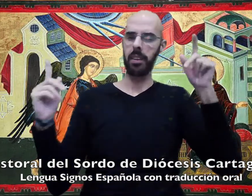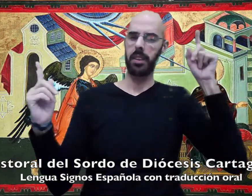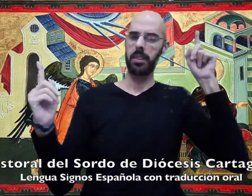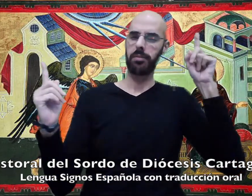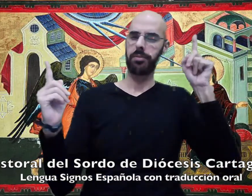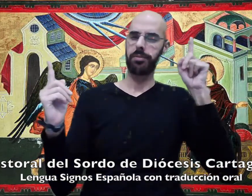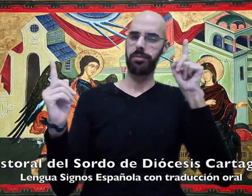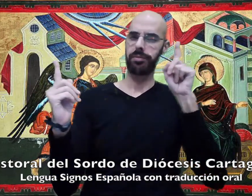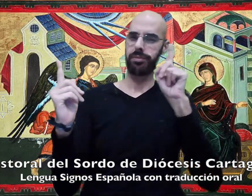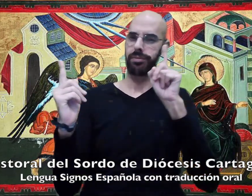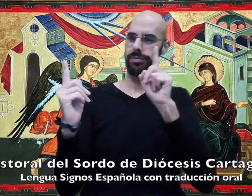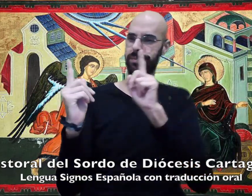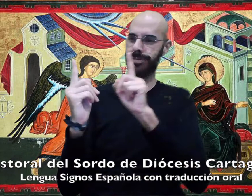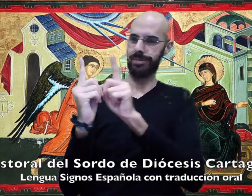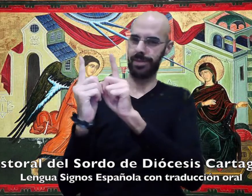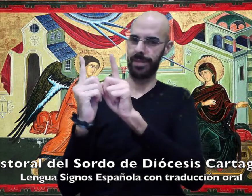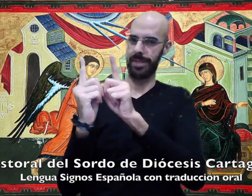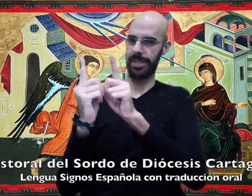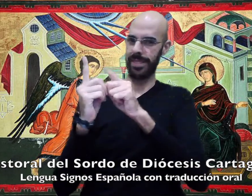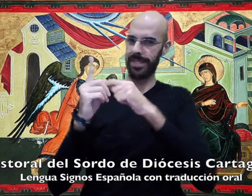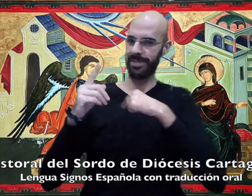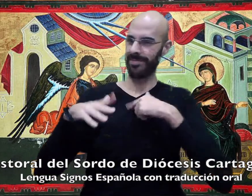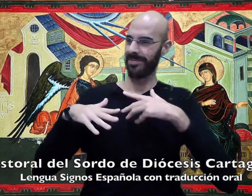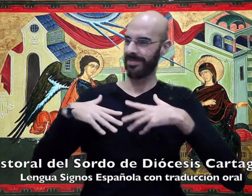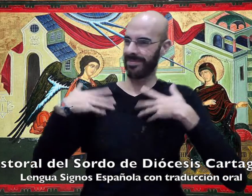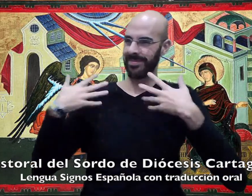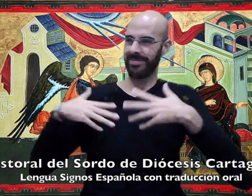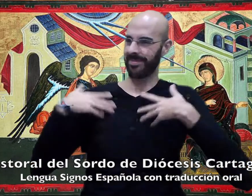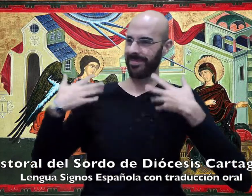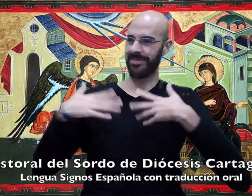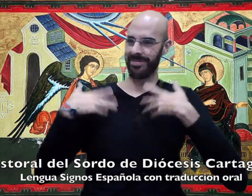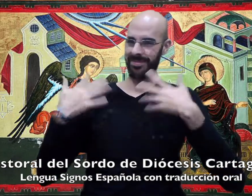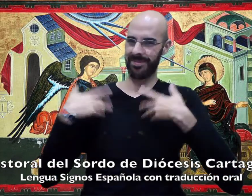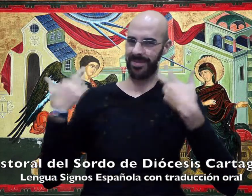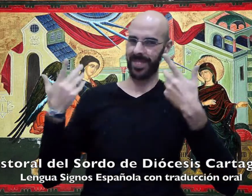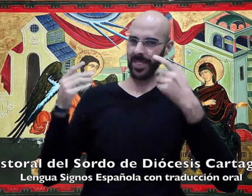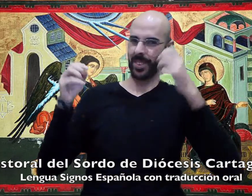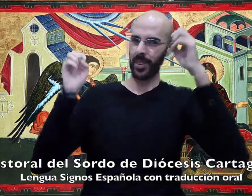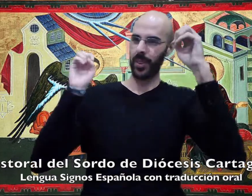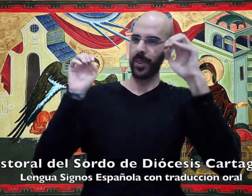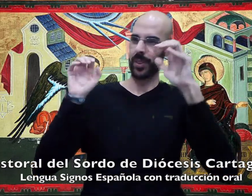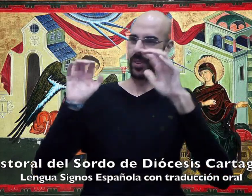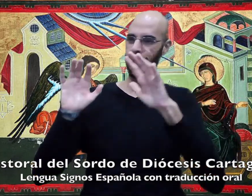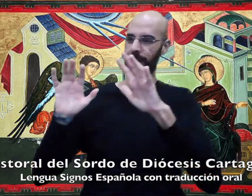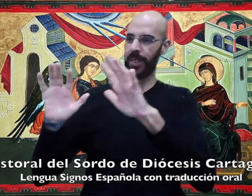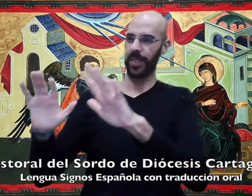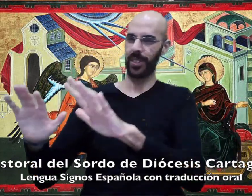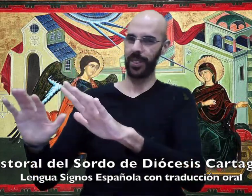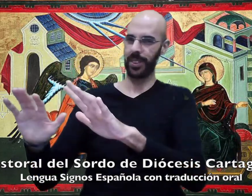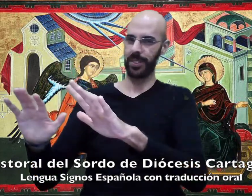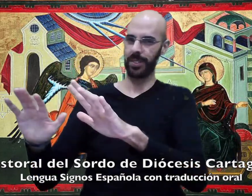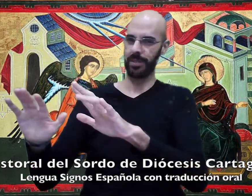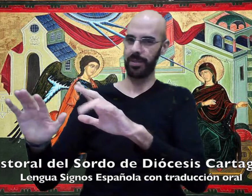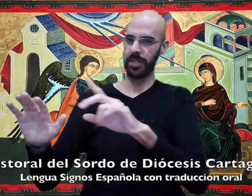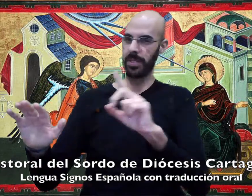El ángel, entrando en su presencia, dijo, alégrate, llena de gracia,